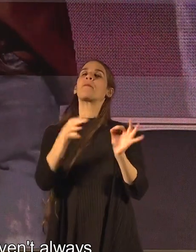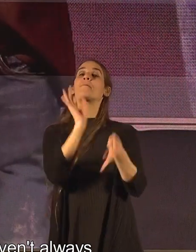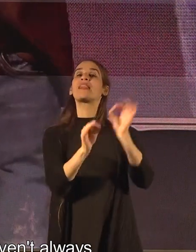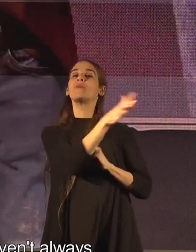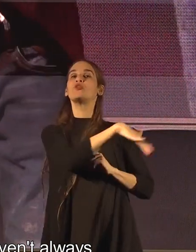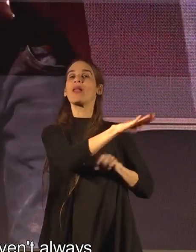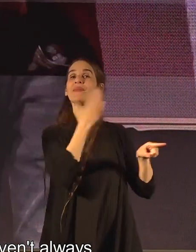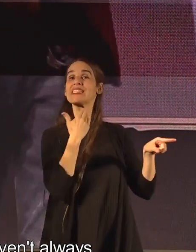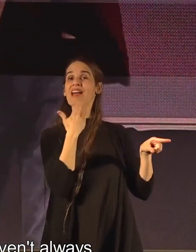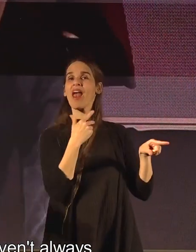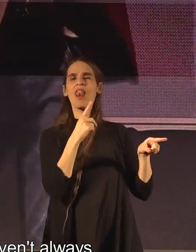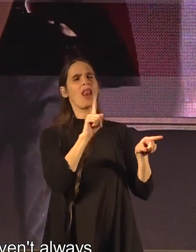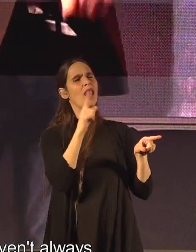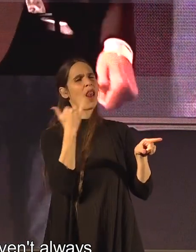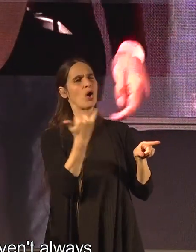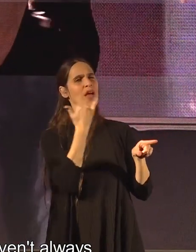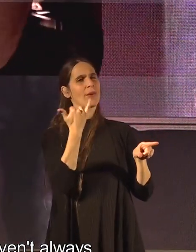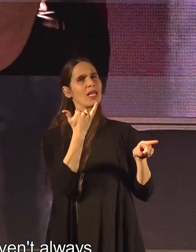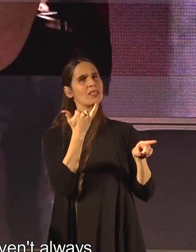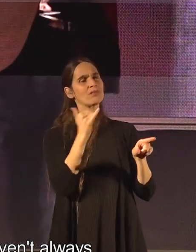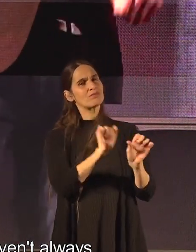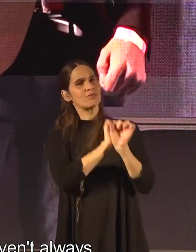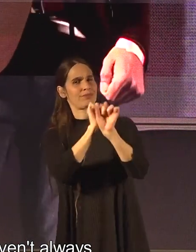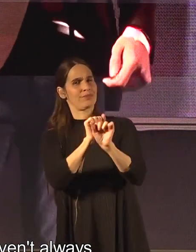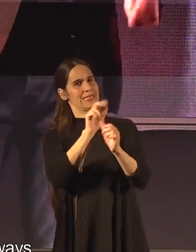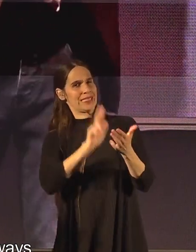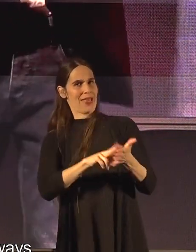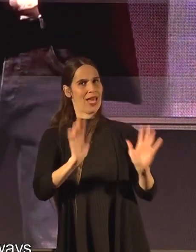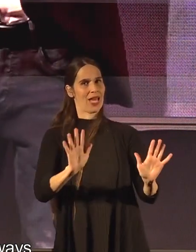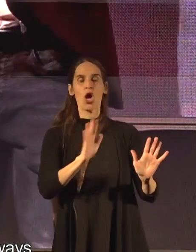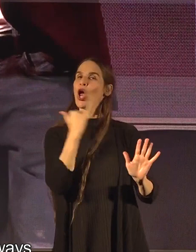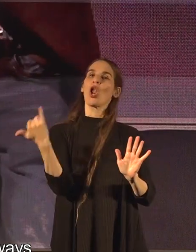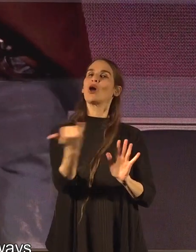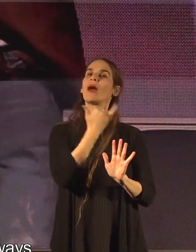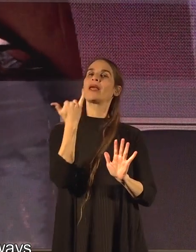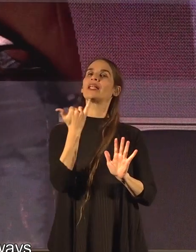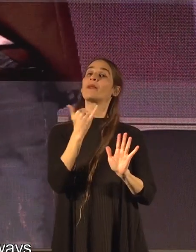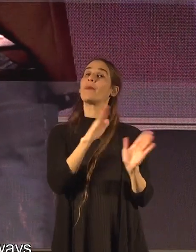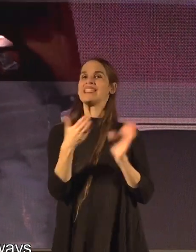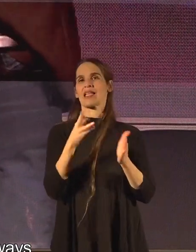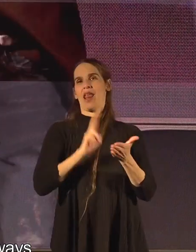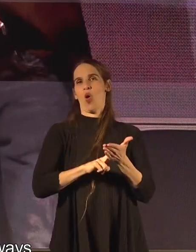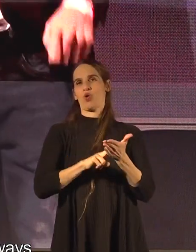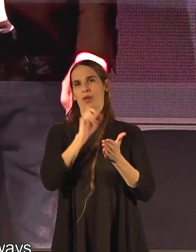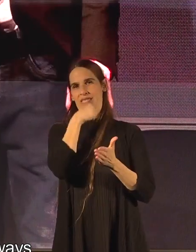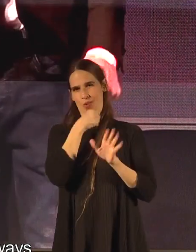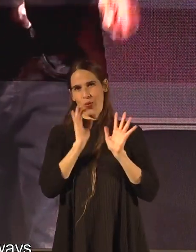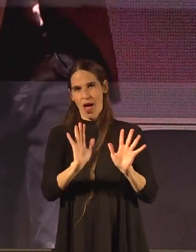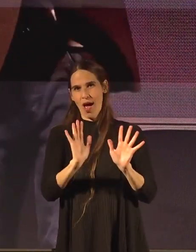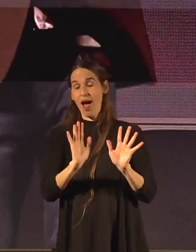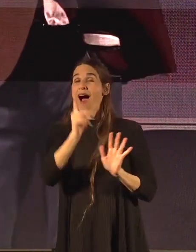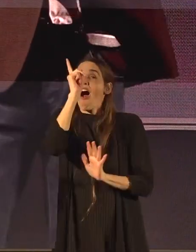המשפט בישראל לא תמיד עמדו עם הצדק ולא תמיד היו בצד הנכון של ההיסטוריה